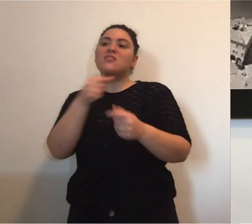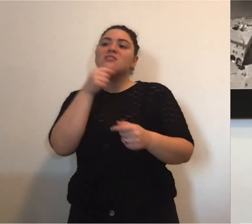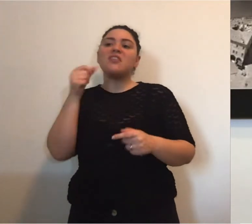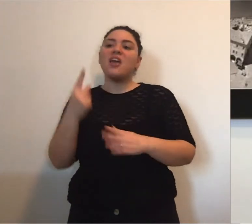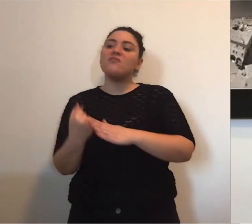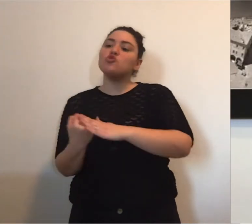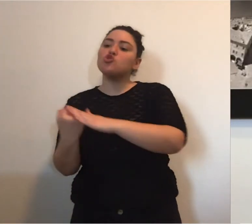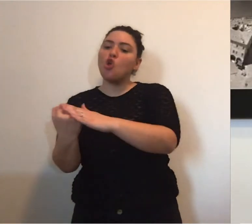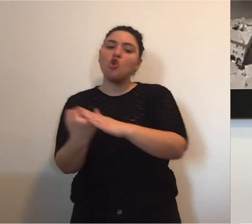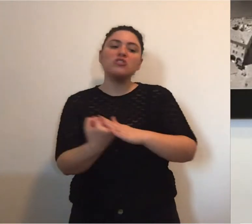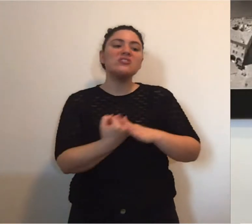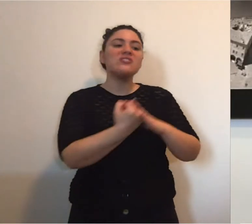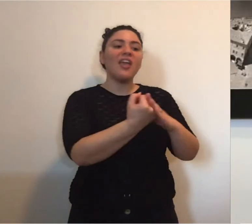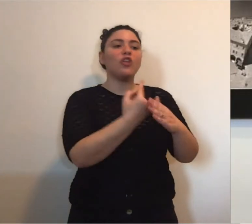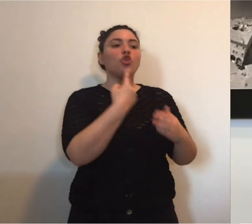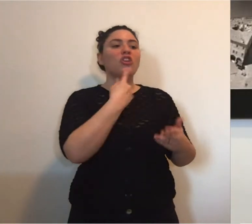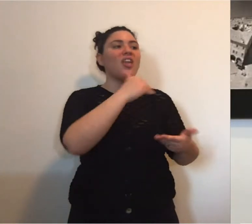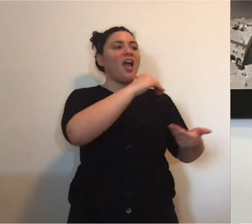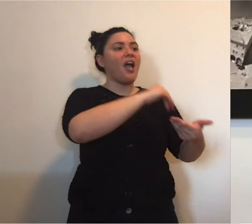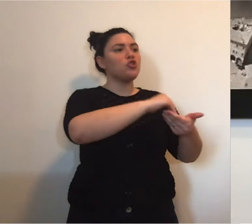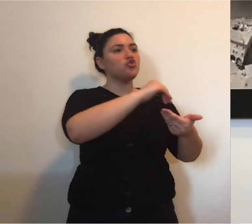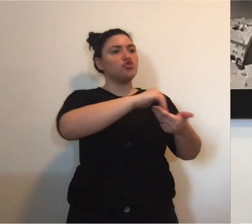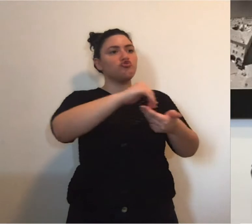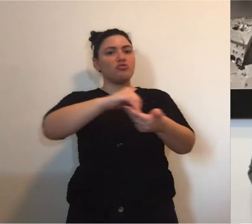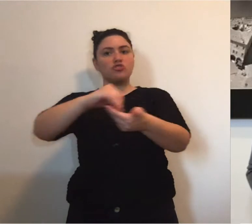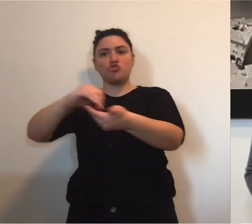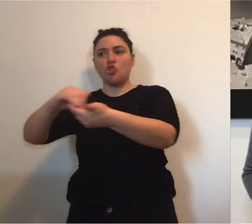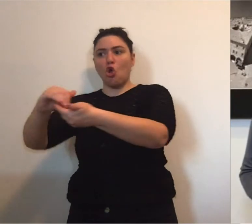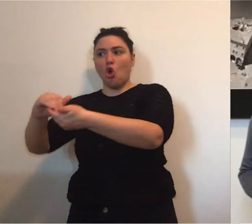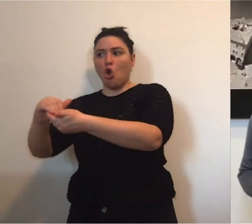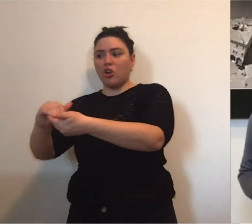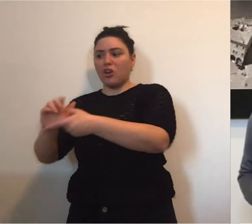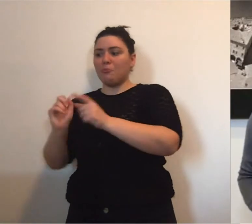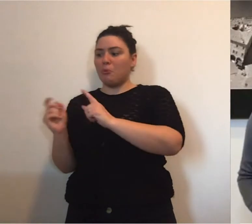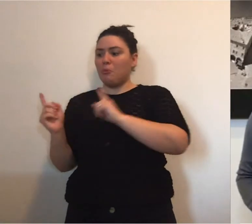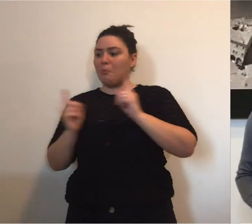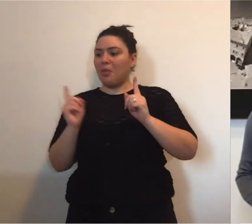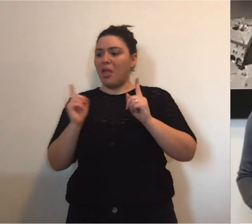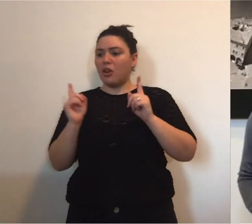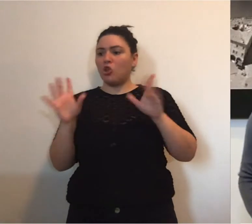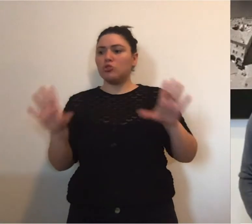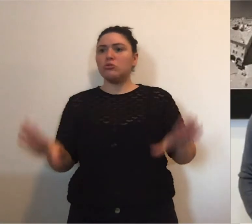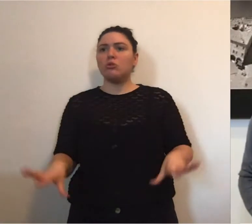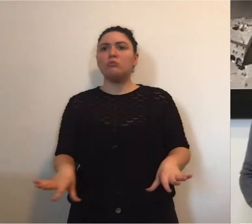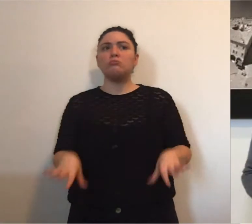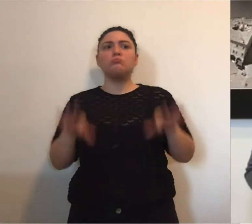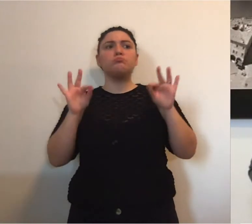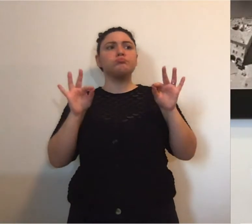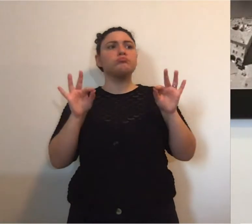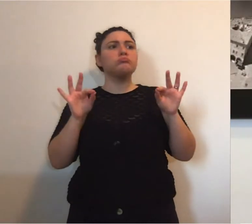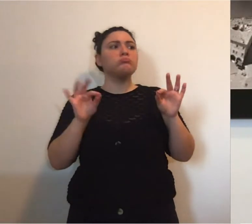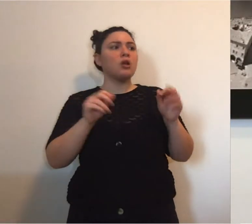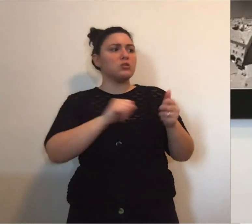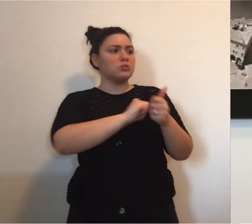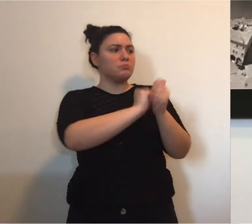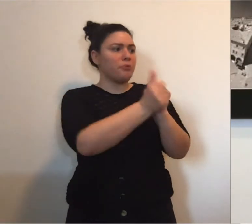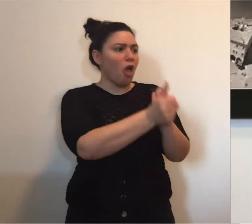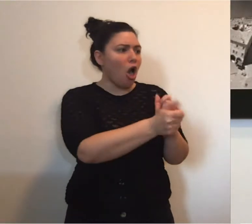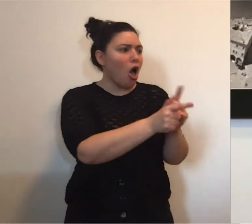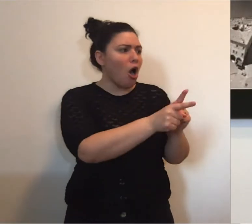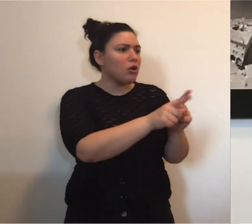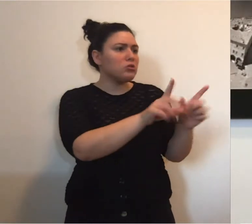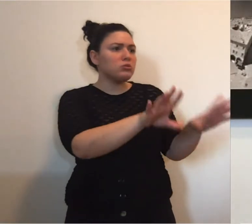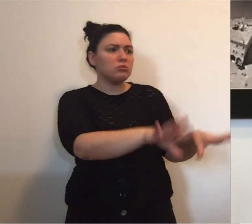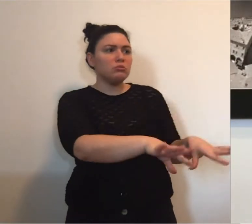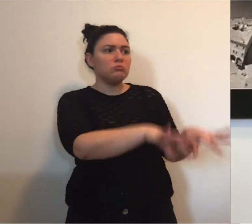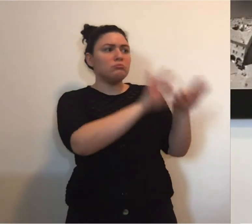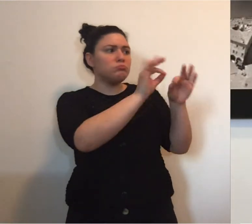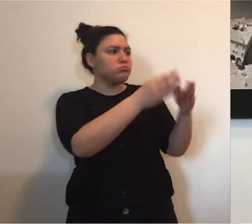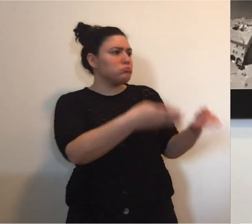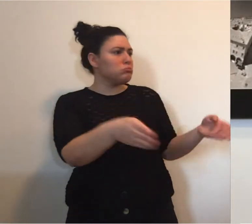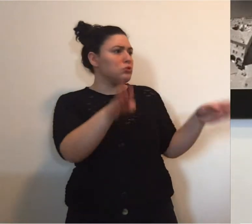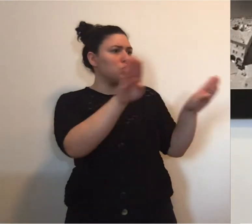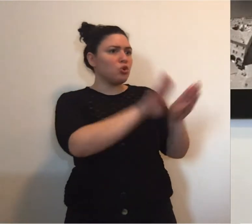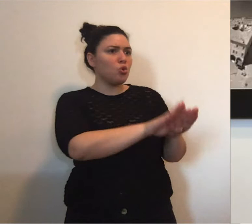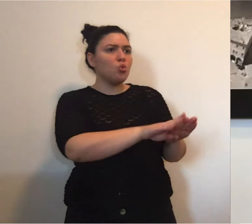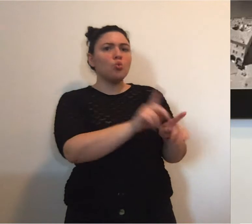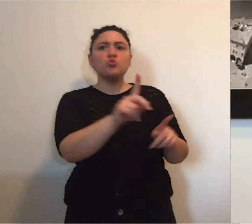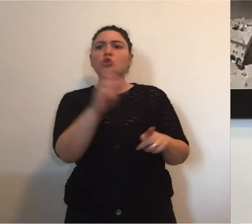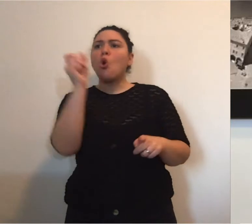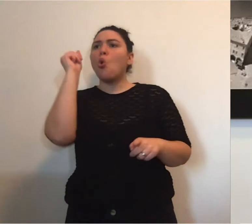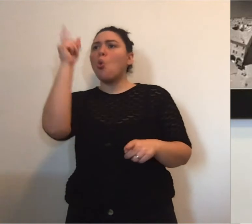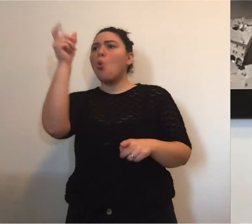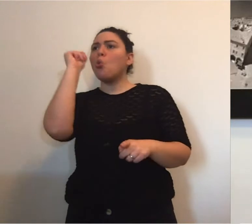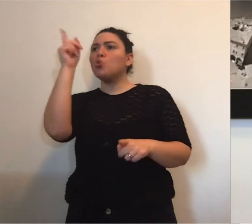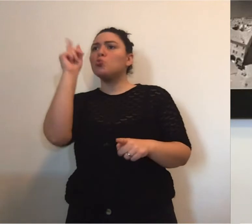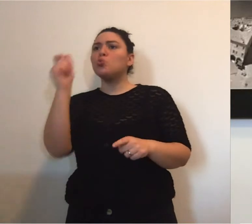1 milione di euro sul mondo della cultura che vogliono essere da sostegno a quelle associazioni essendosi fermato